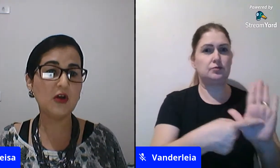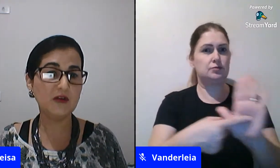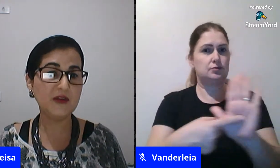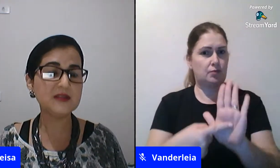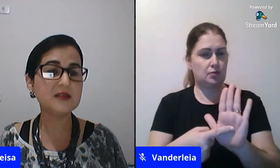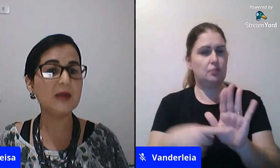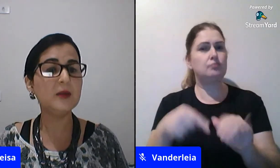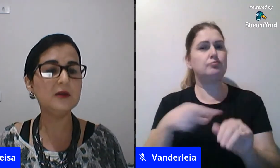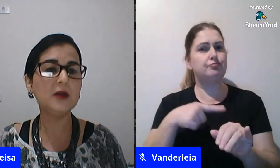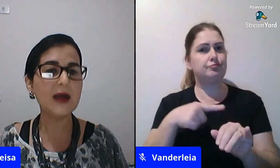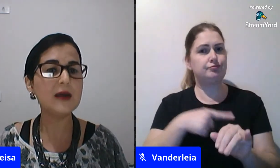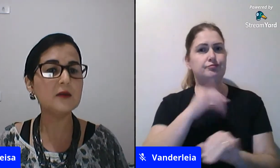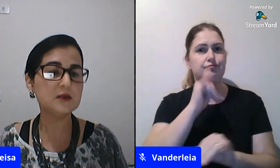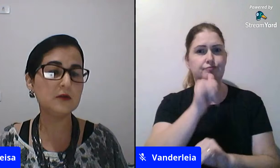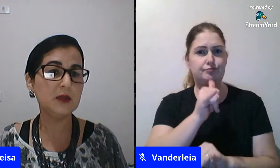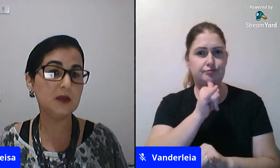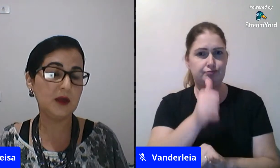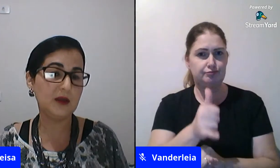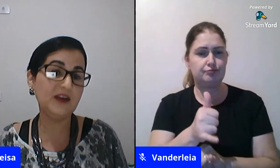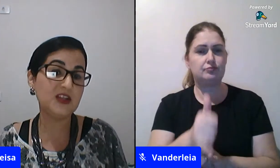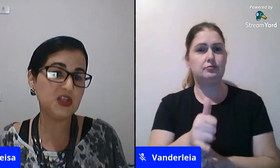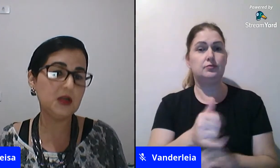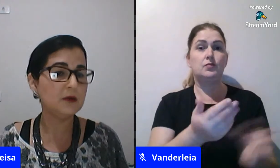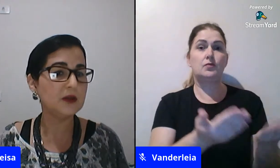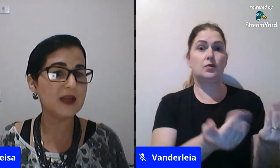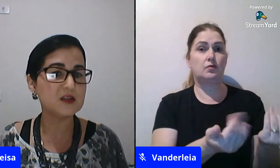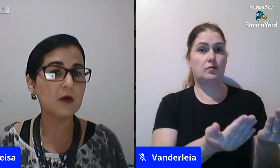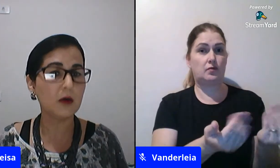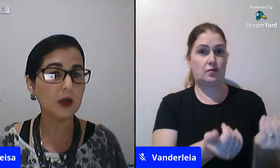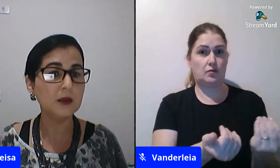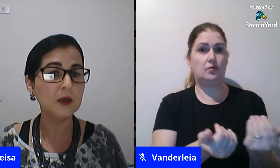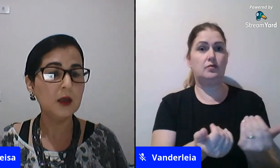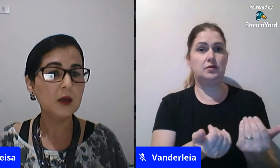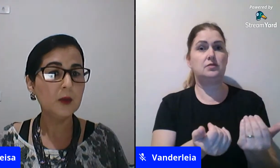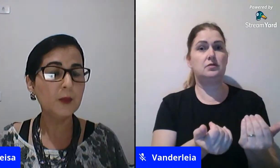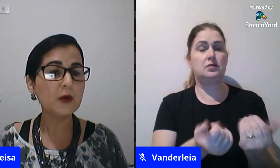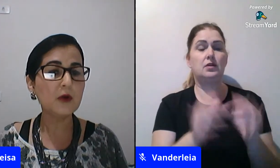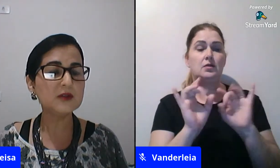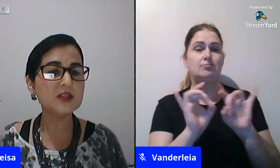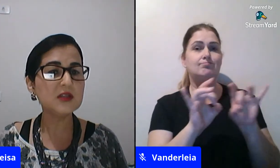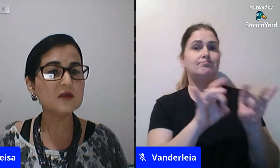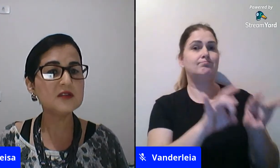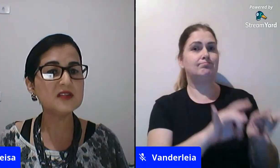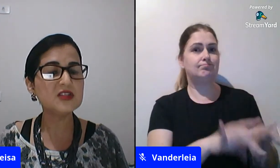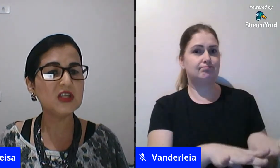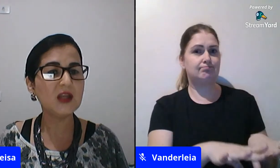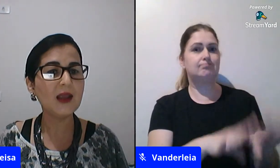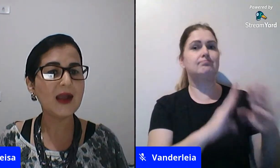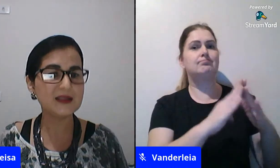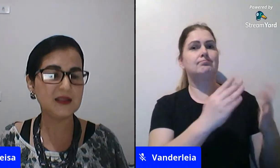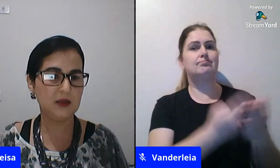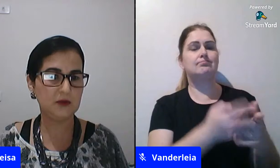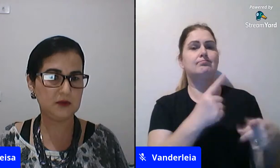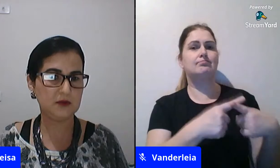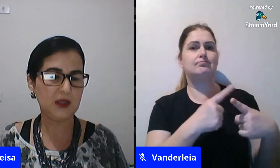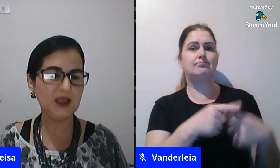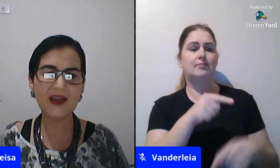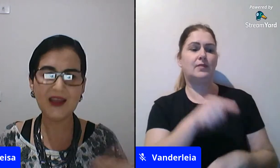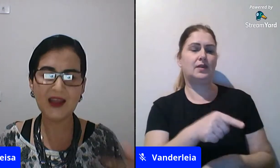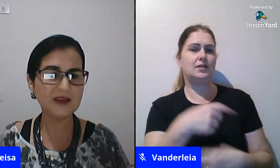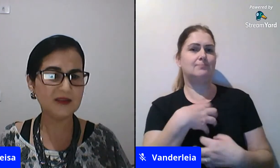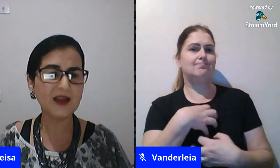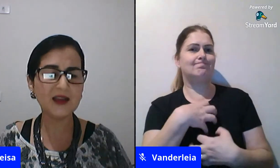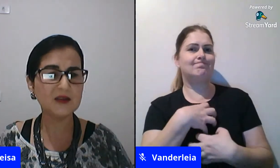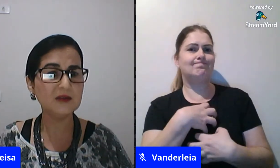de jovens que abandonaram e evadiram da escola por conta de não se sentirem aceitos.